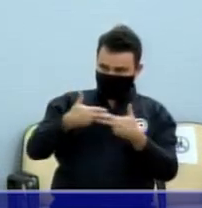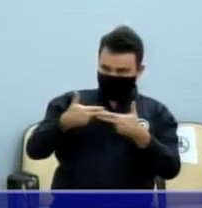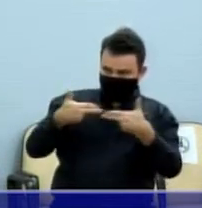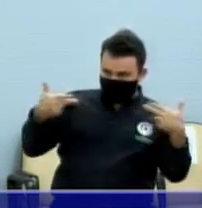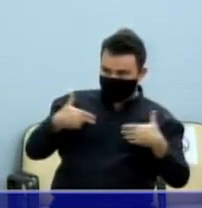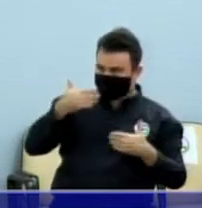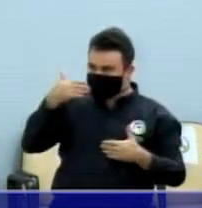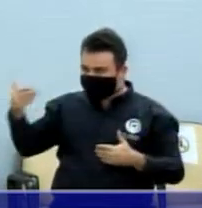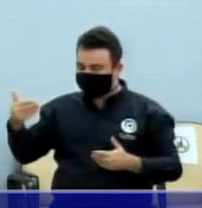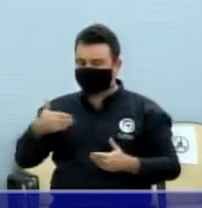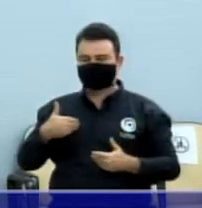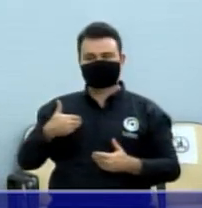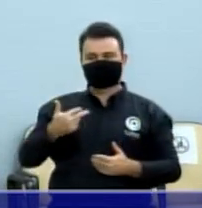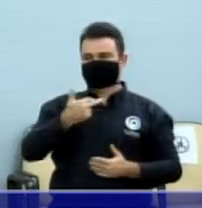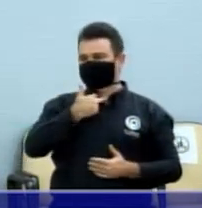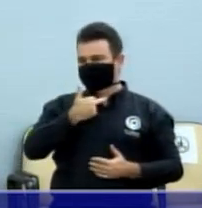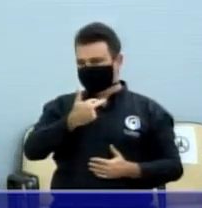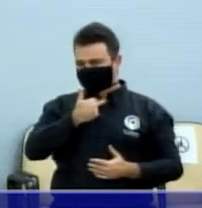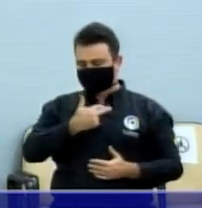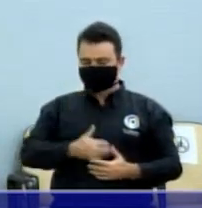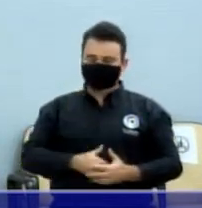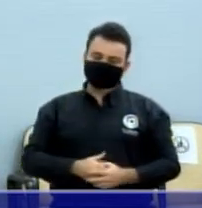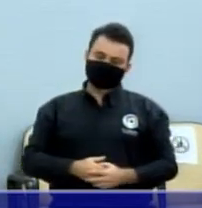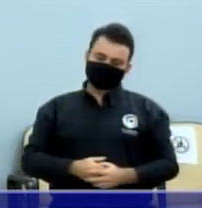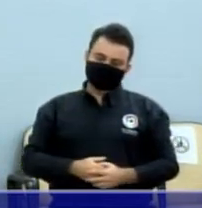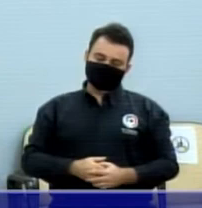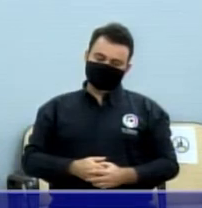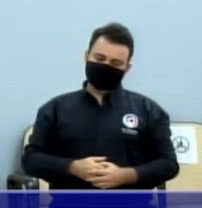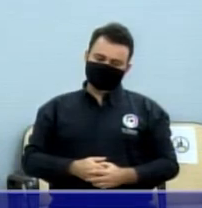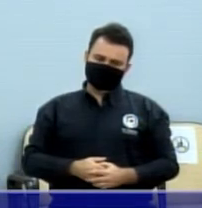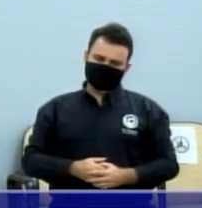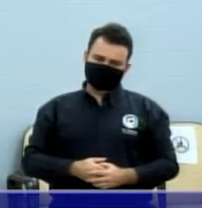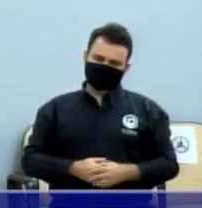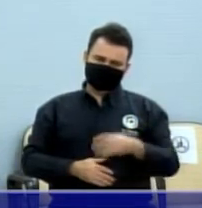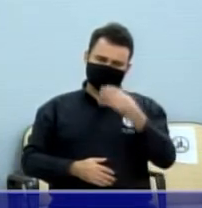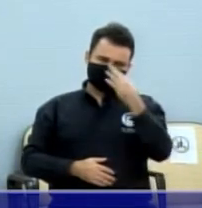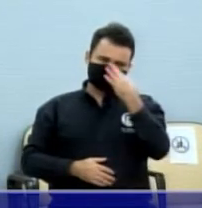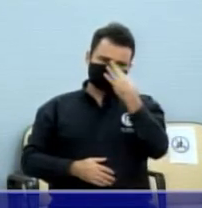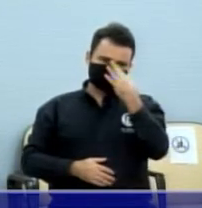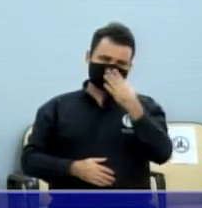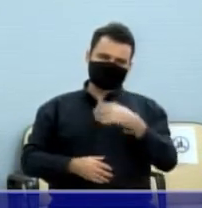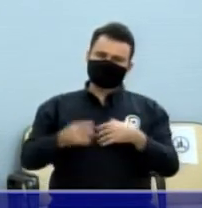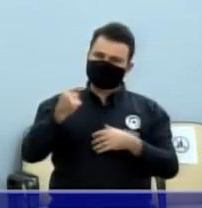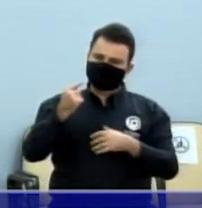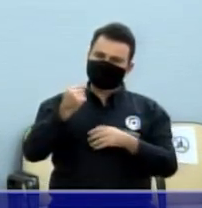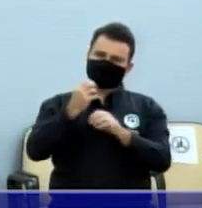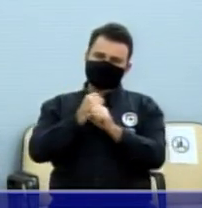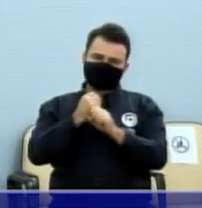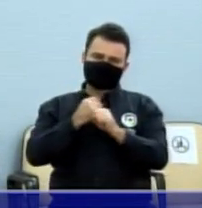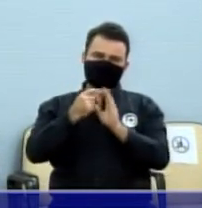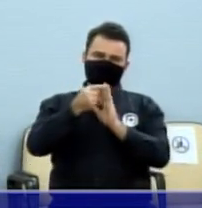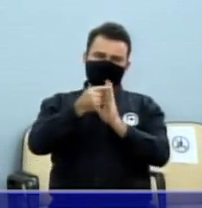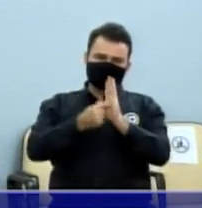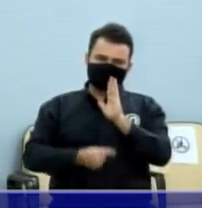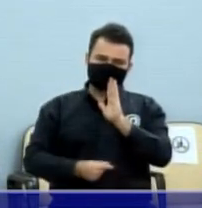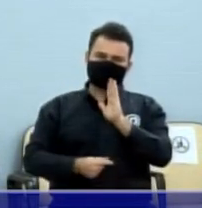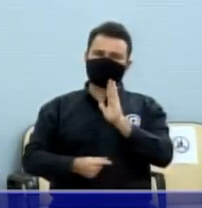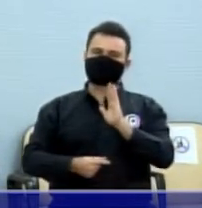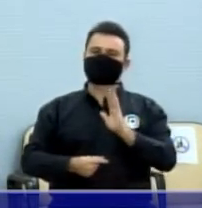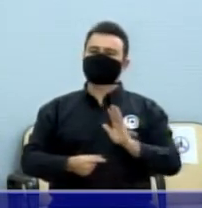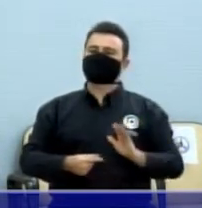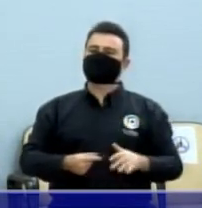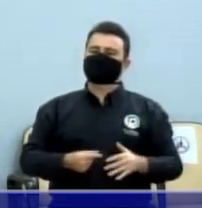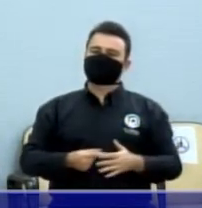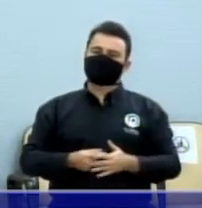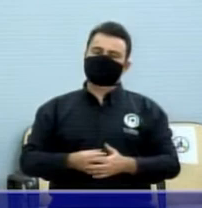norma é interferência, interferência e que terá impacto no orçamento. Mas, segundo a Procuradoria-Geral da Justiça,